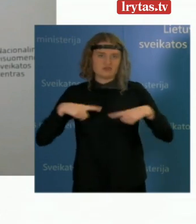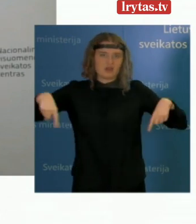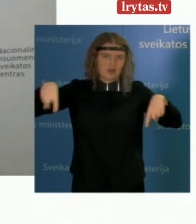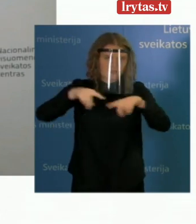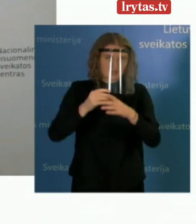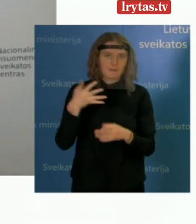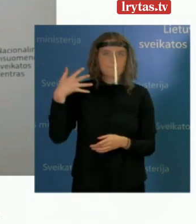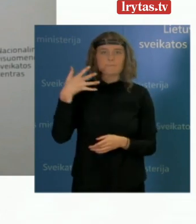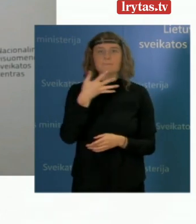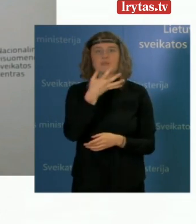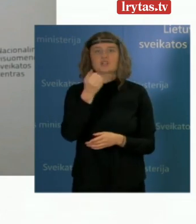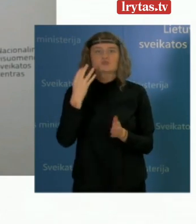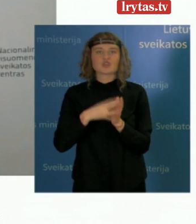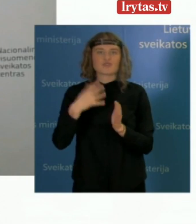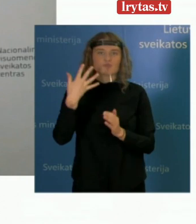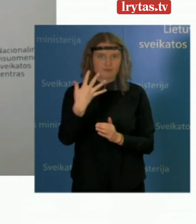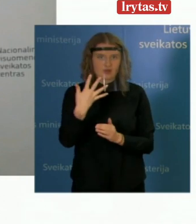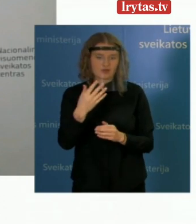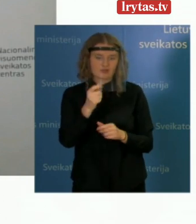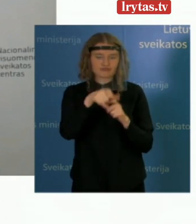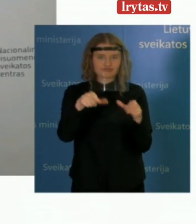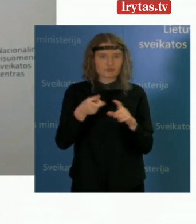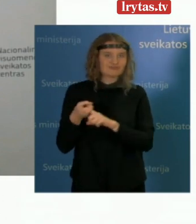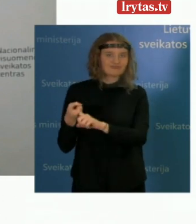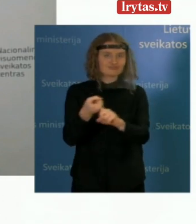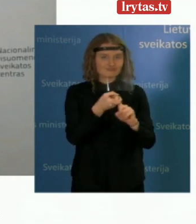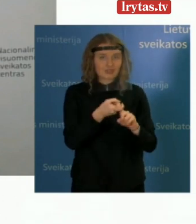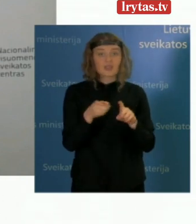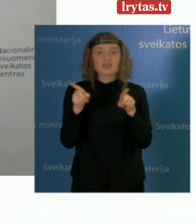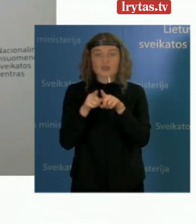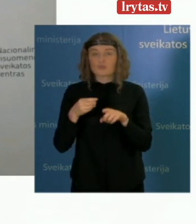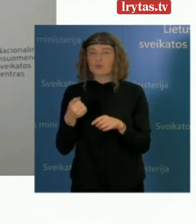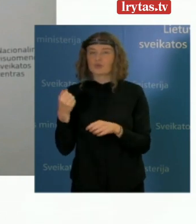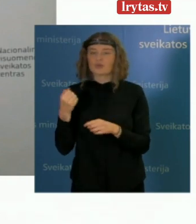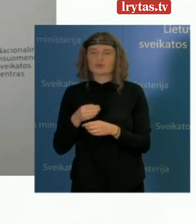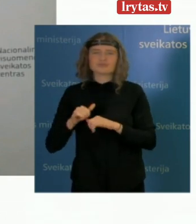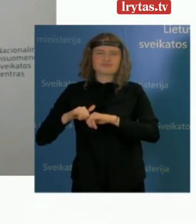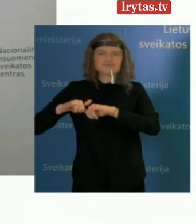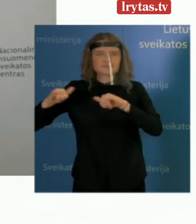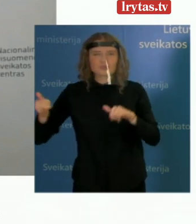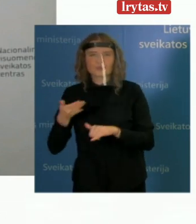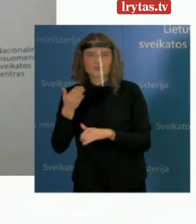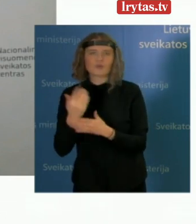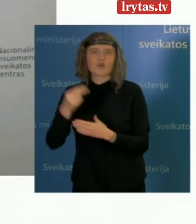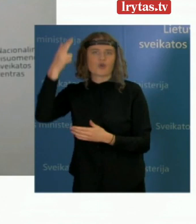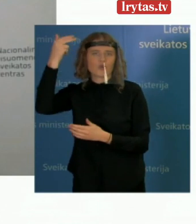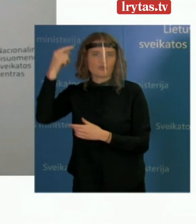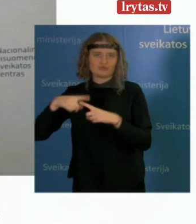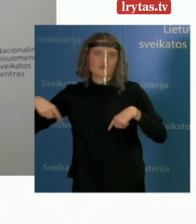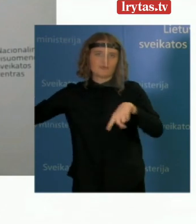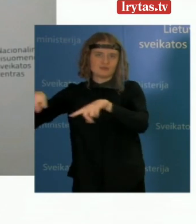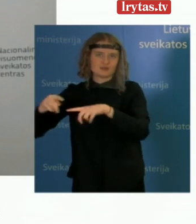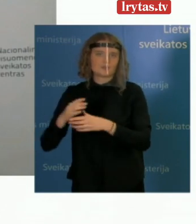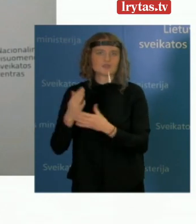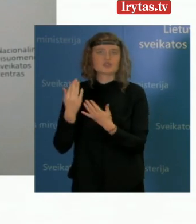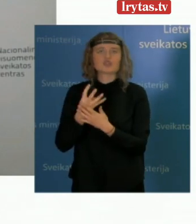595 atvejus. Taip pat nemažuji atvejų statistikoje sudaro Kauno apskrityje atvejai, tai yra